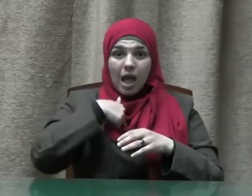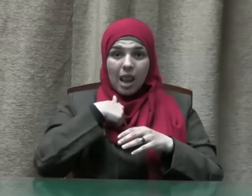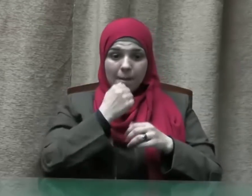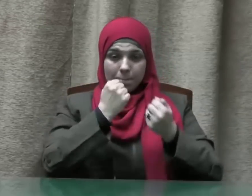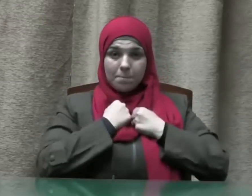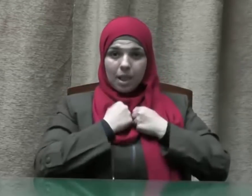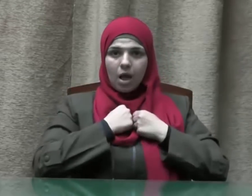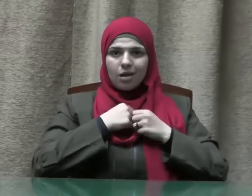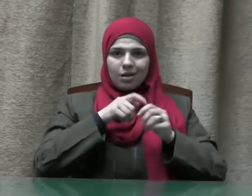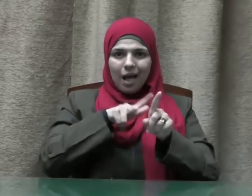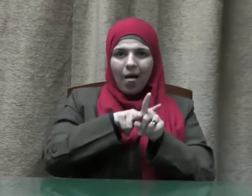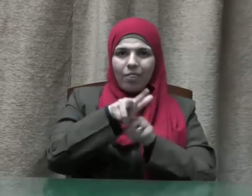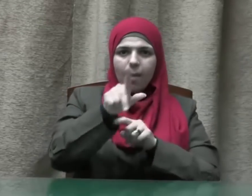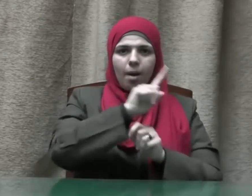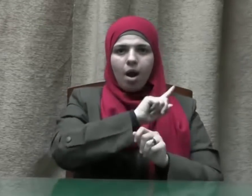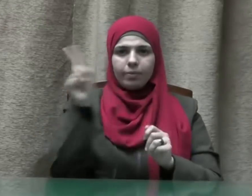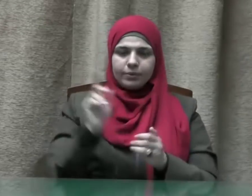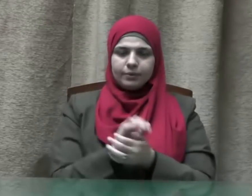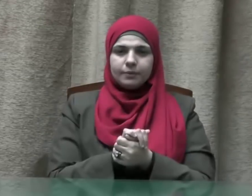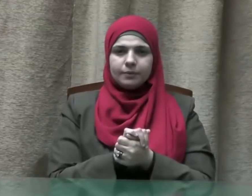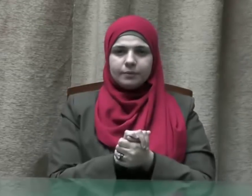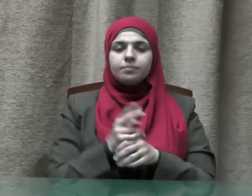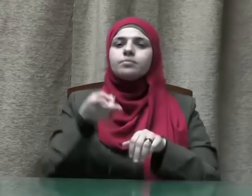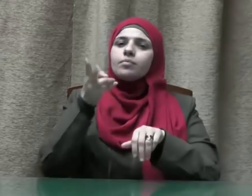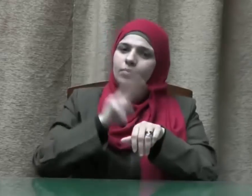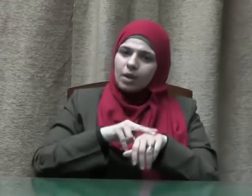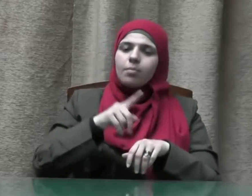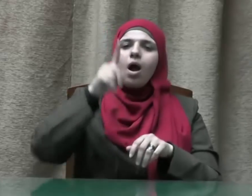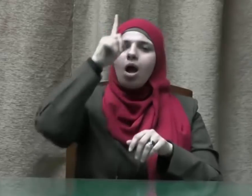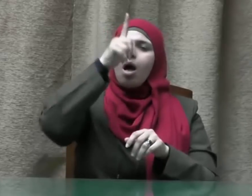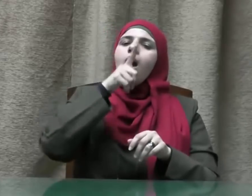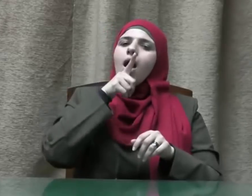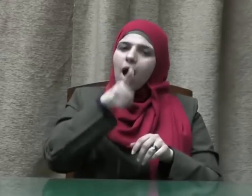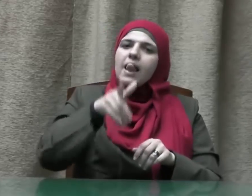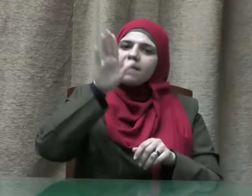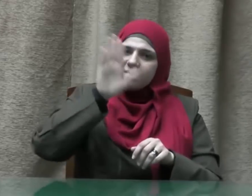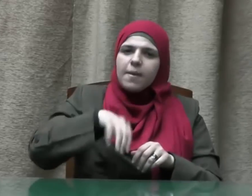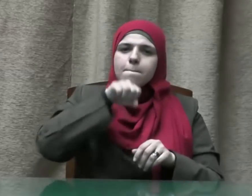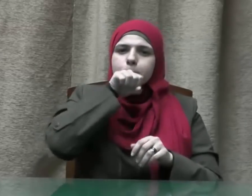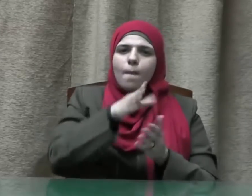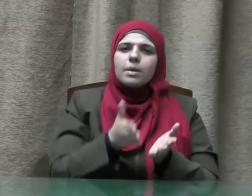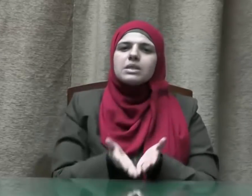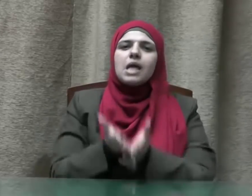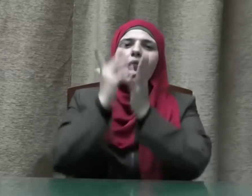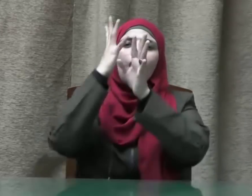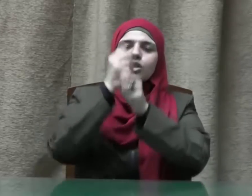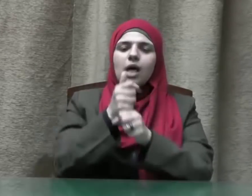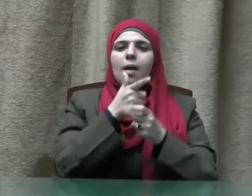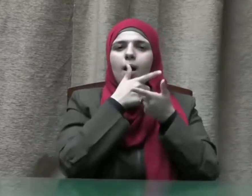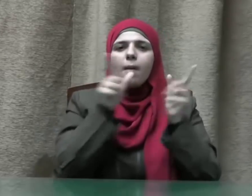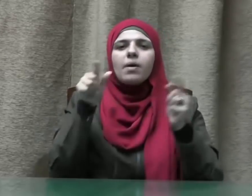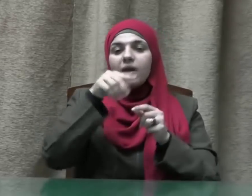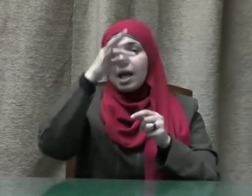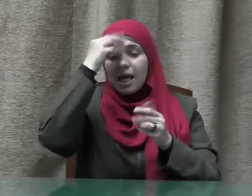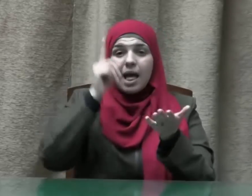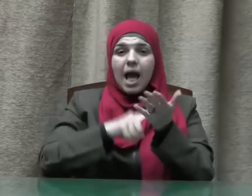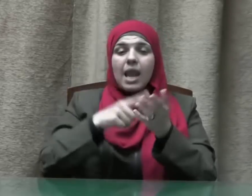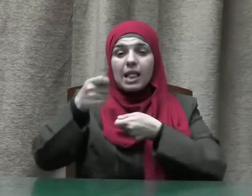كما أخبر صلى الله عليه وسلم أن التاجر الصدوق